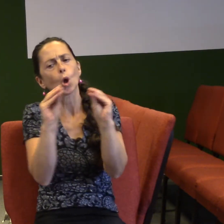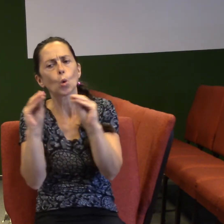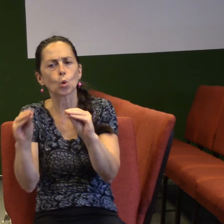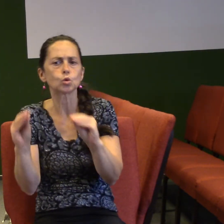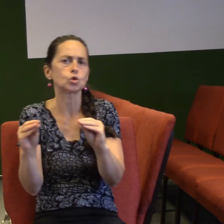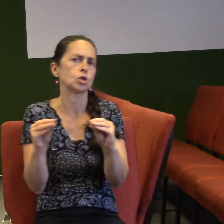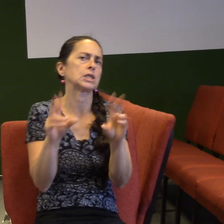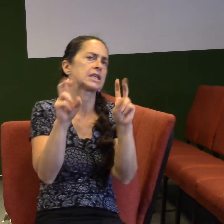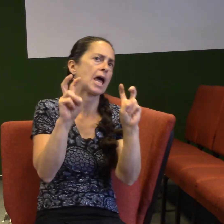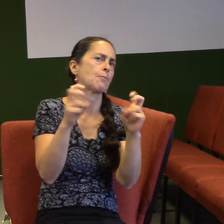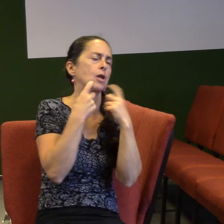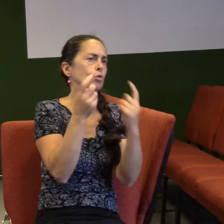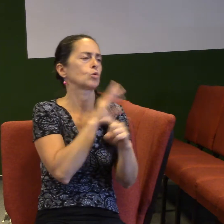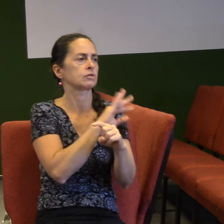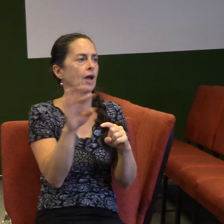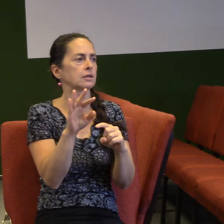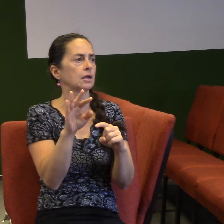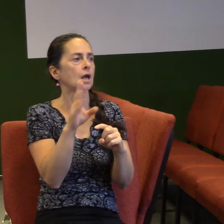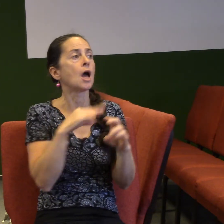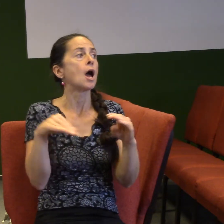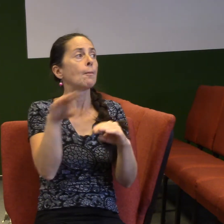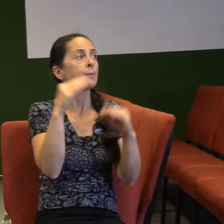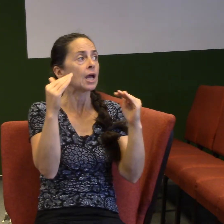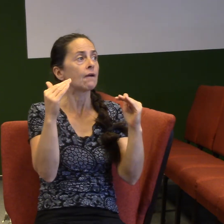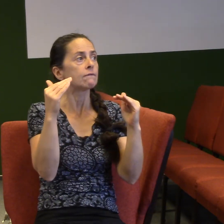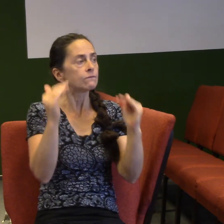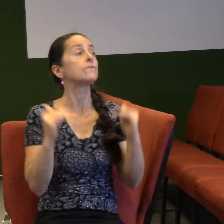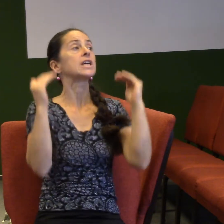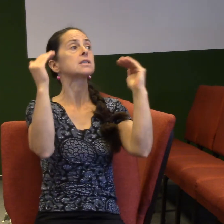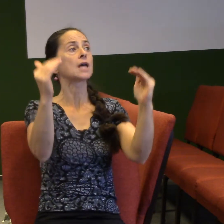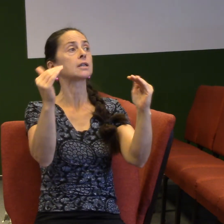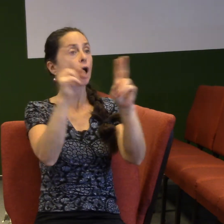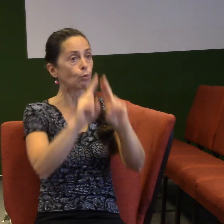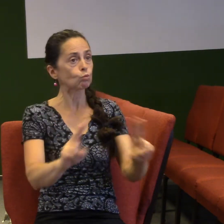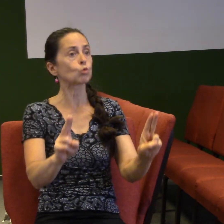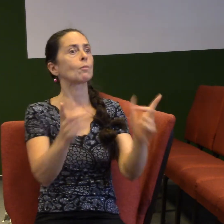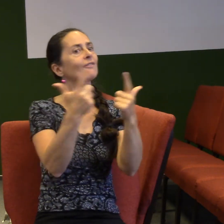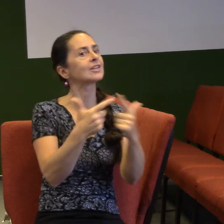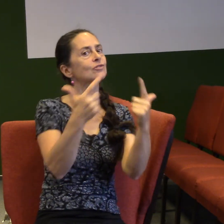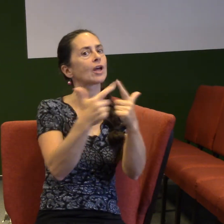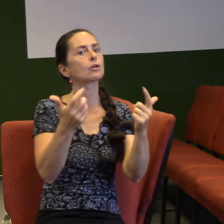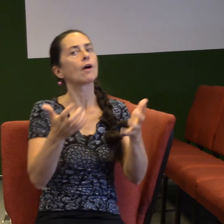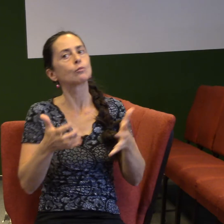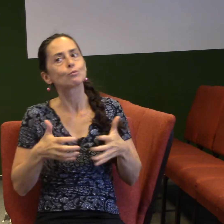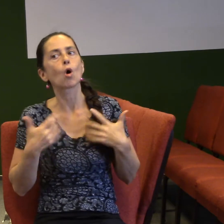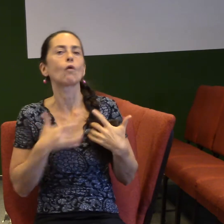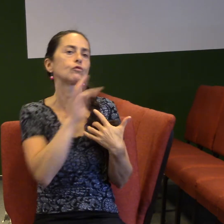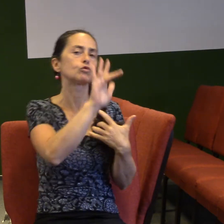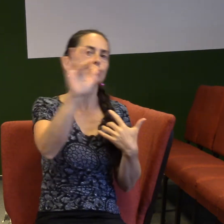A máme úžasnou výsadu, že o těchto věcích můžeme mluvit, můžeme se k ním pozbuzovat a můžeme navazovat